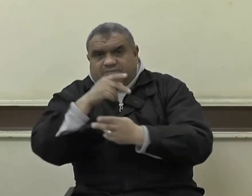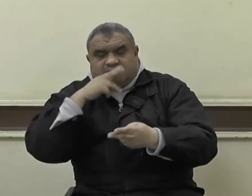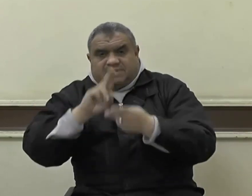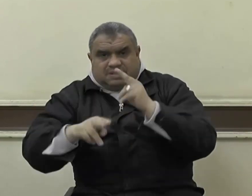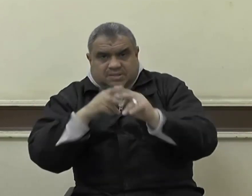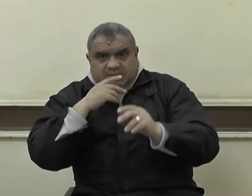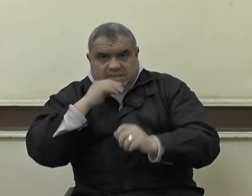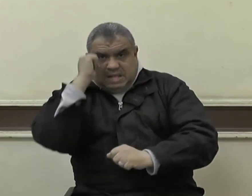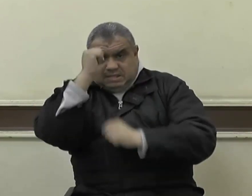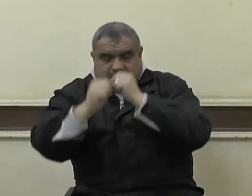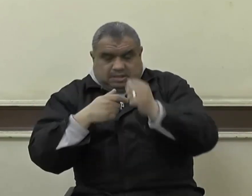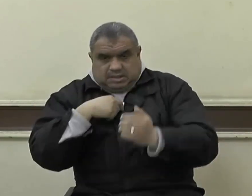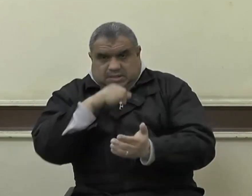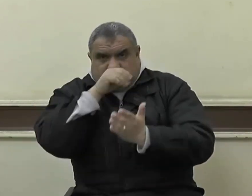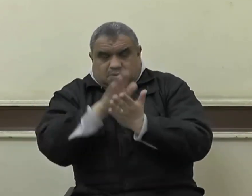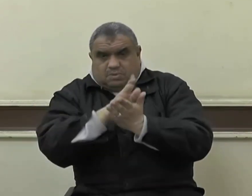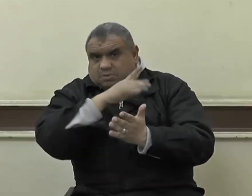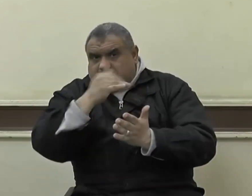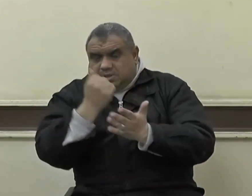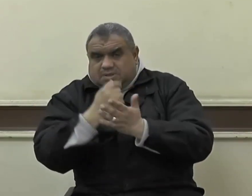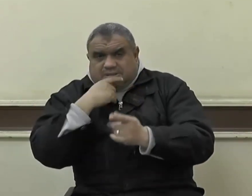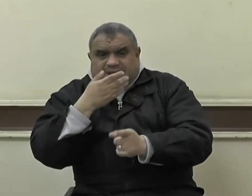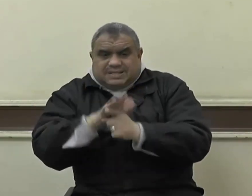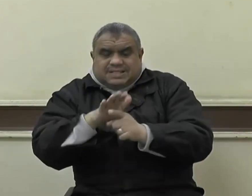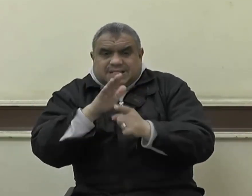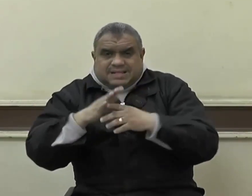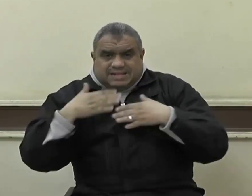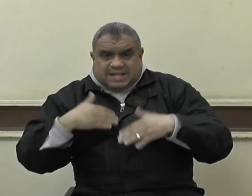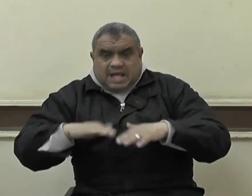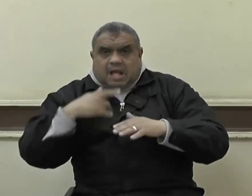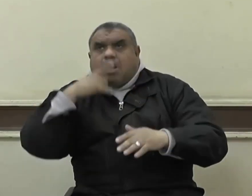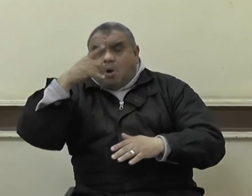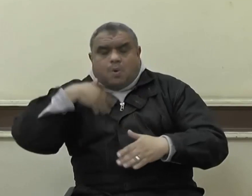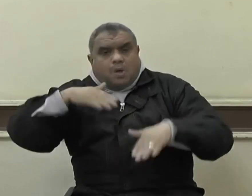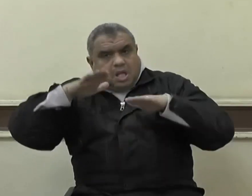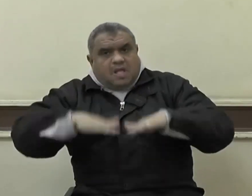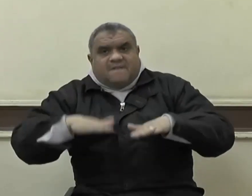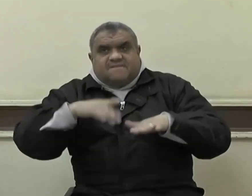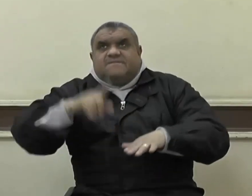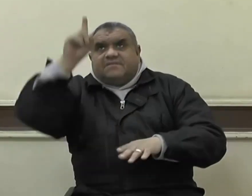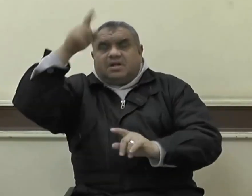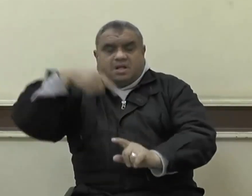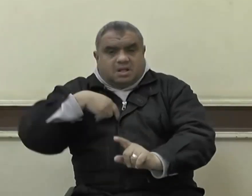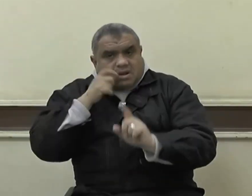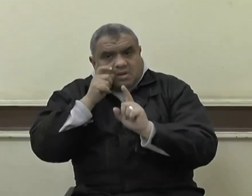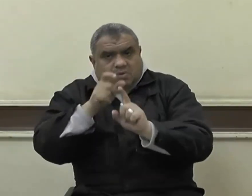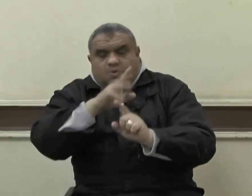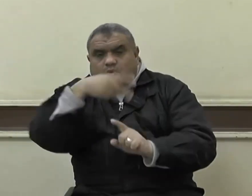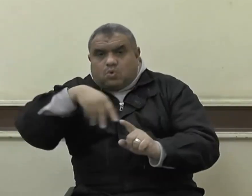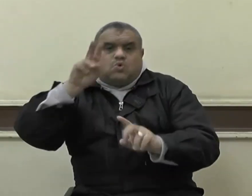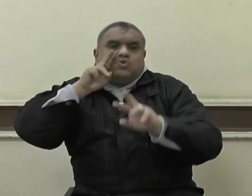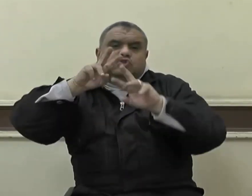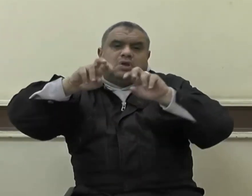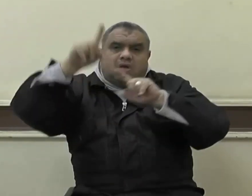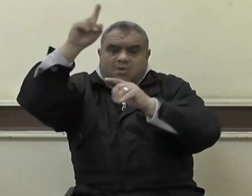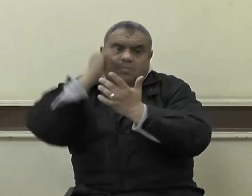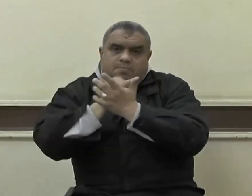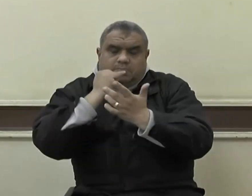سبيل الله أموات بل أحياء ولكن لا تشعرون والشهادة